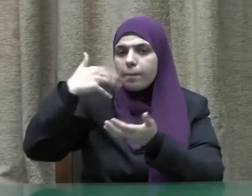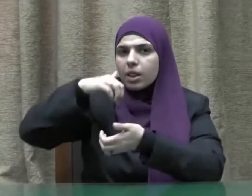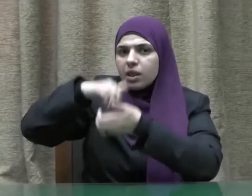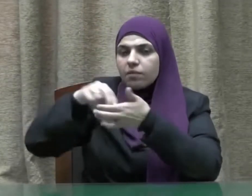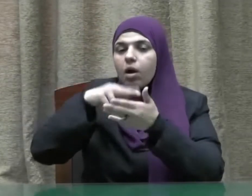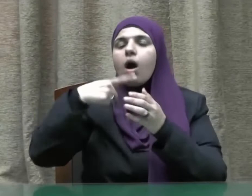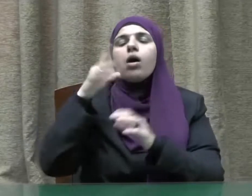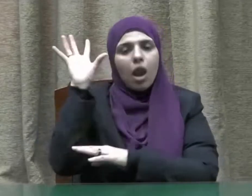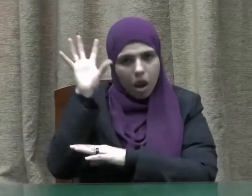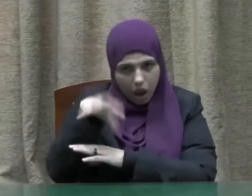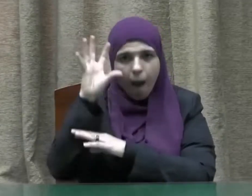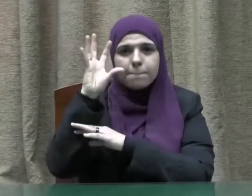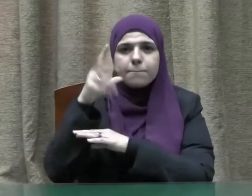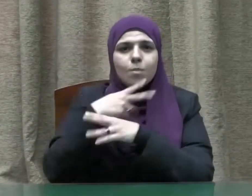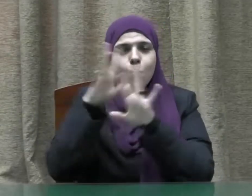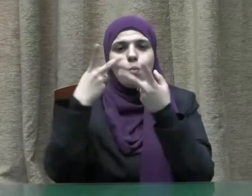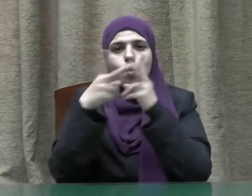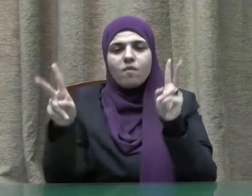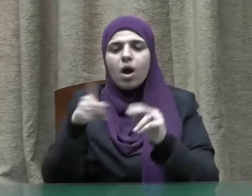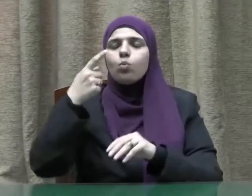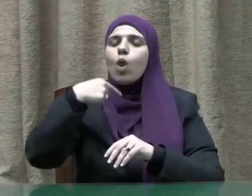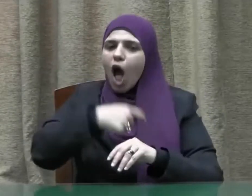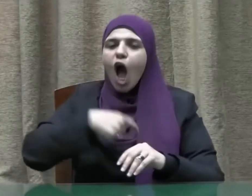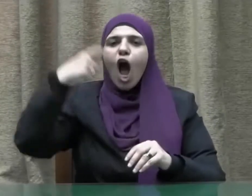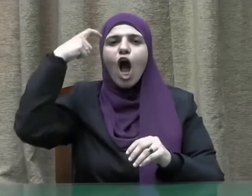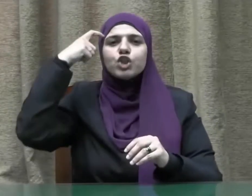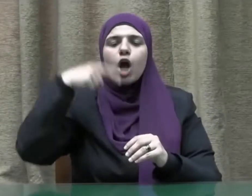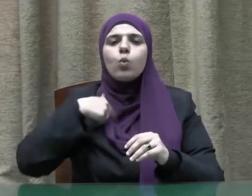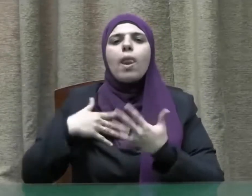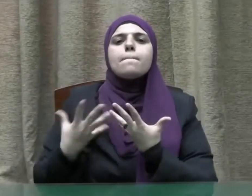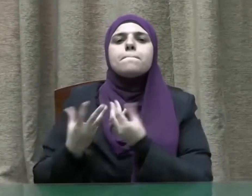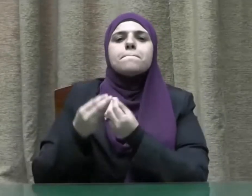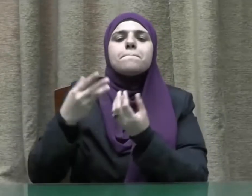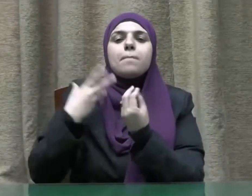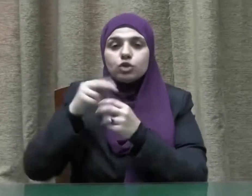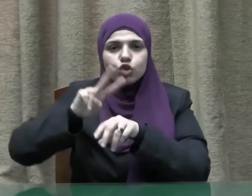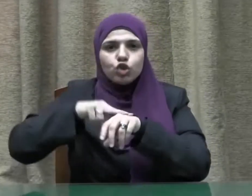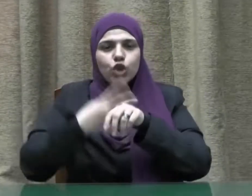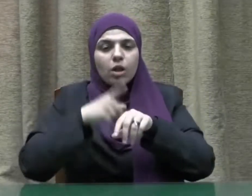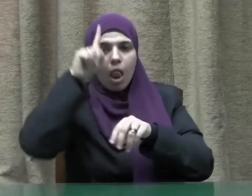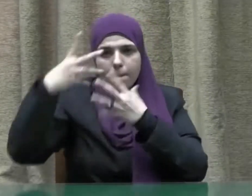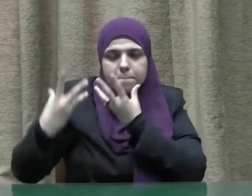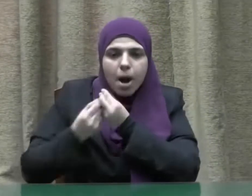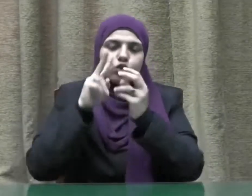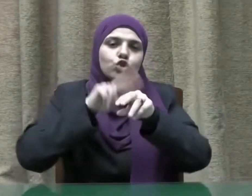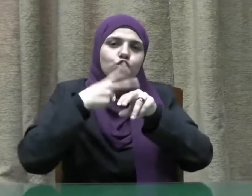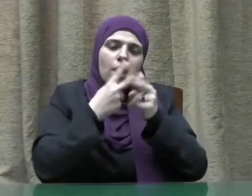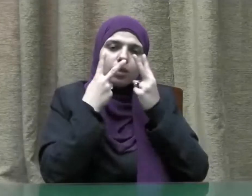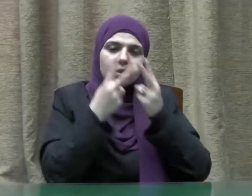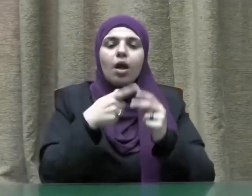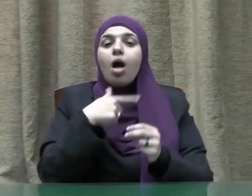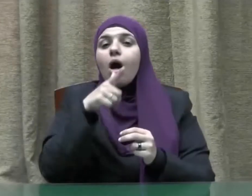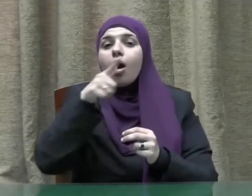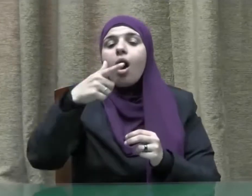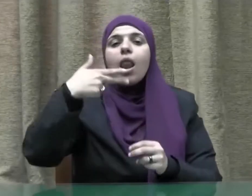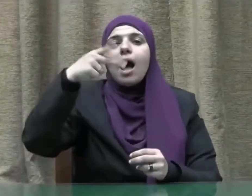إسري قالوا أقررنا قال فاشهدوا وأنا معكم من الشاهدين قال علي